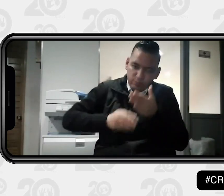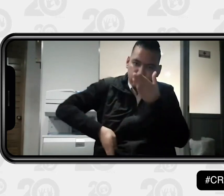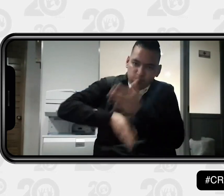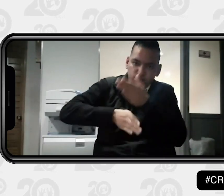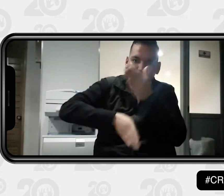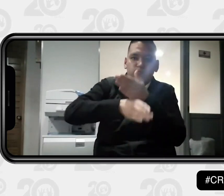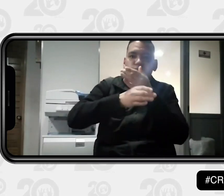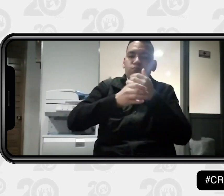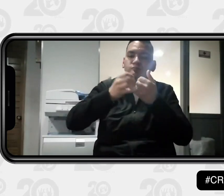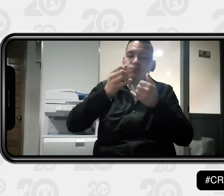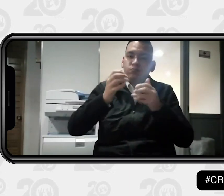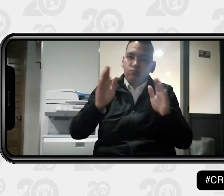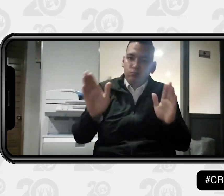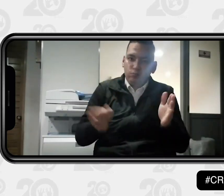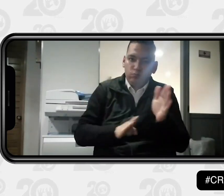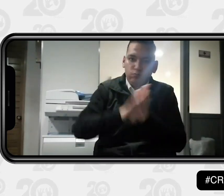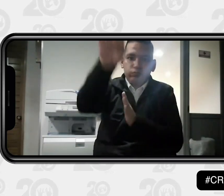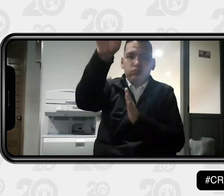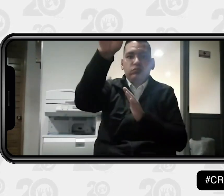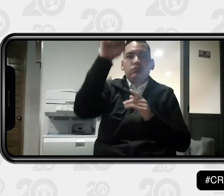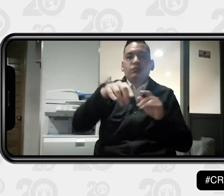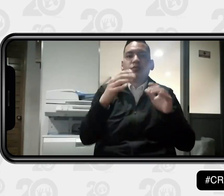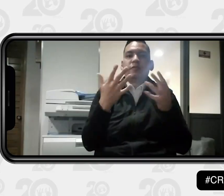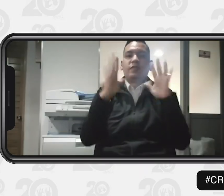y que siga, siga el Centro de Relevo. Felicitaciones.